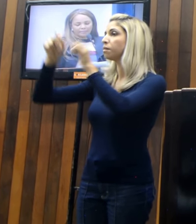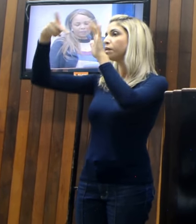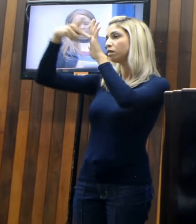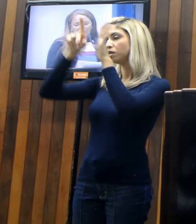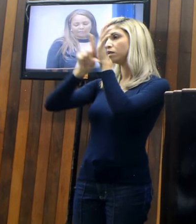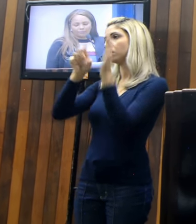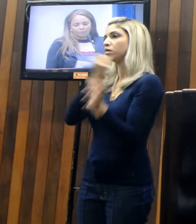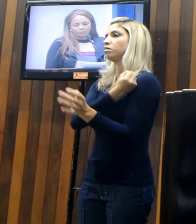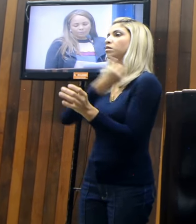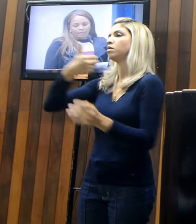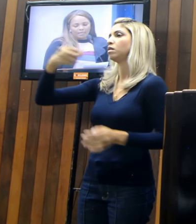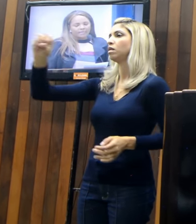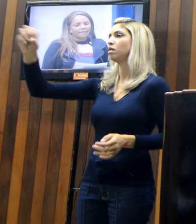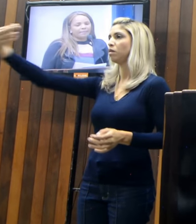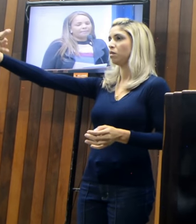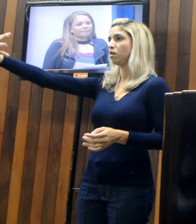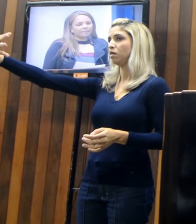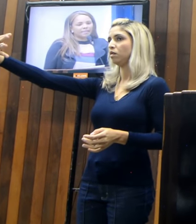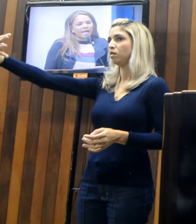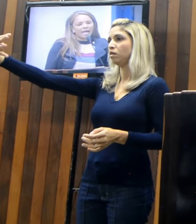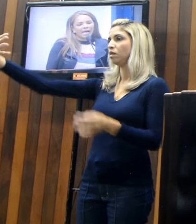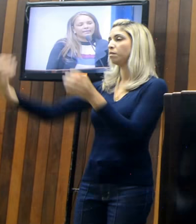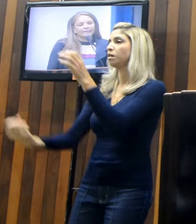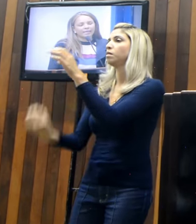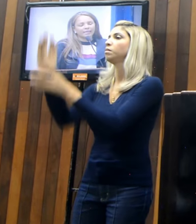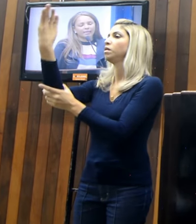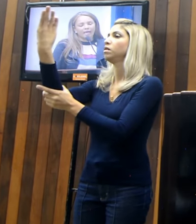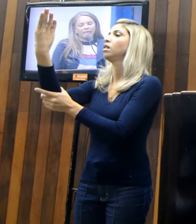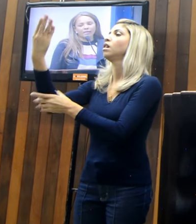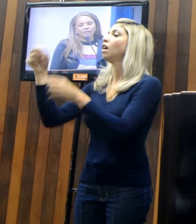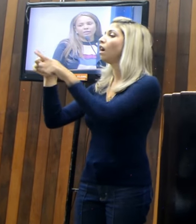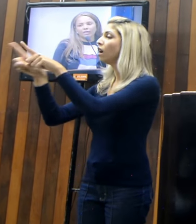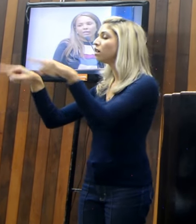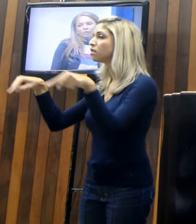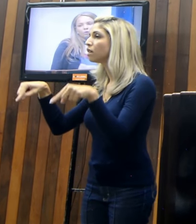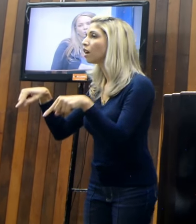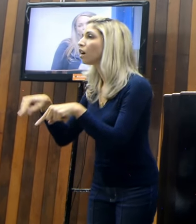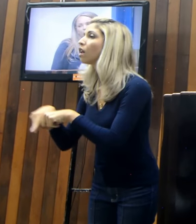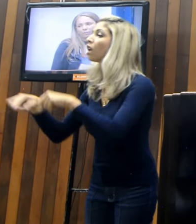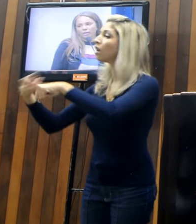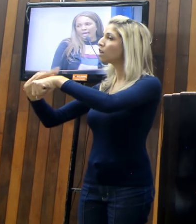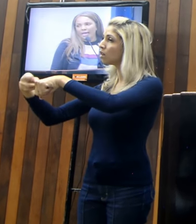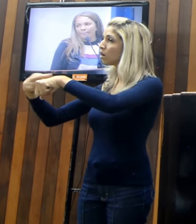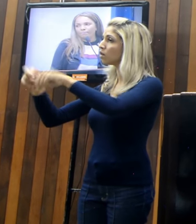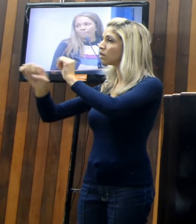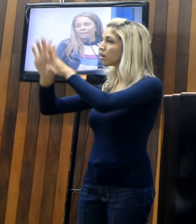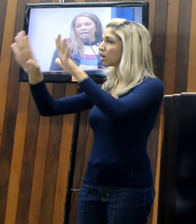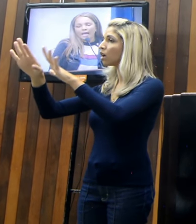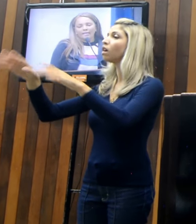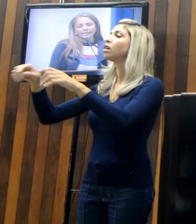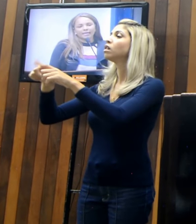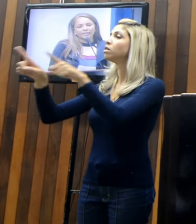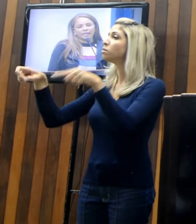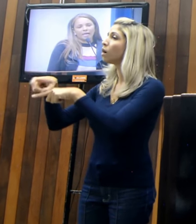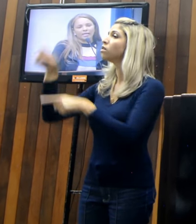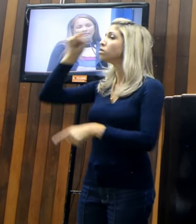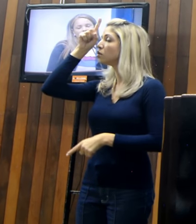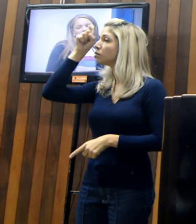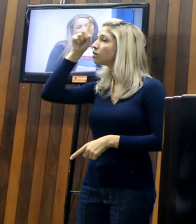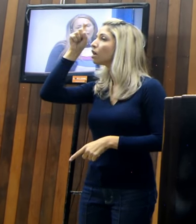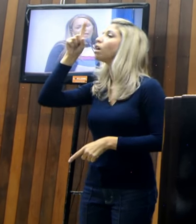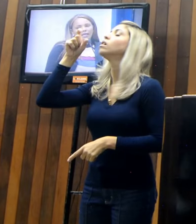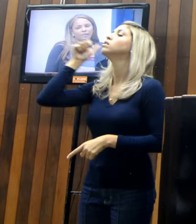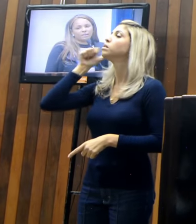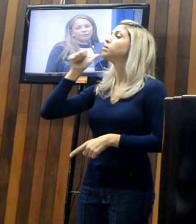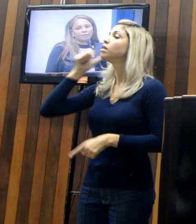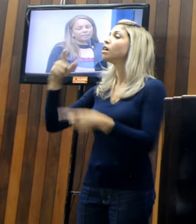104, que é para implantar a Sala Lilás no Hospital da Mulher. A Sala Lilás, ela